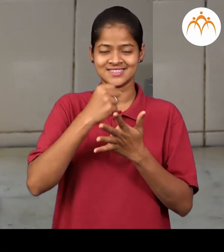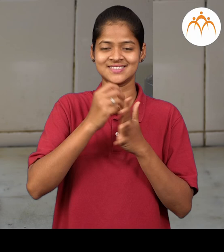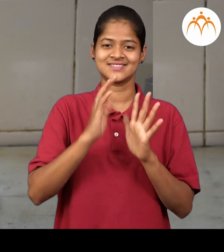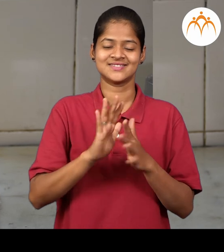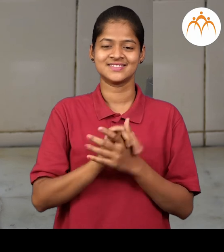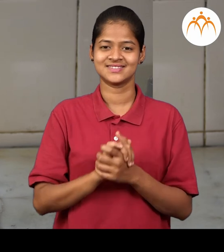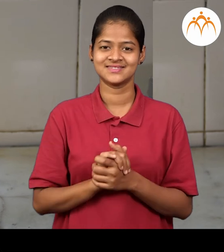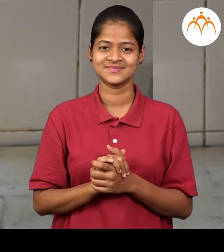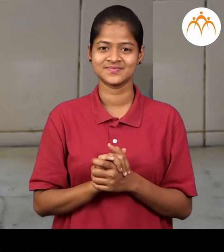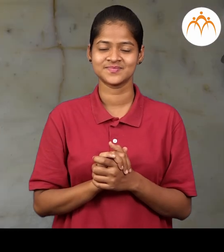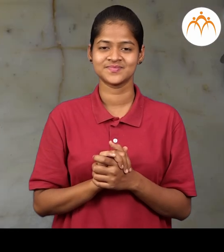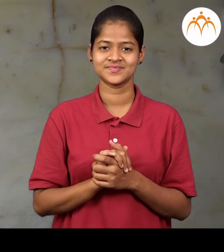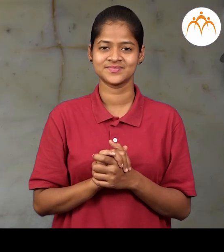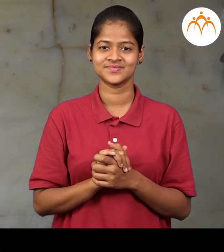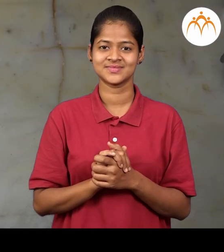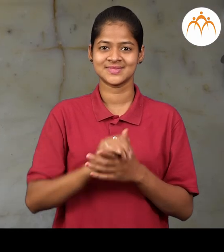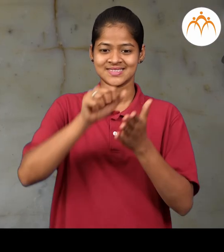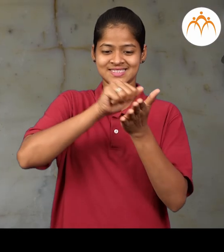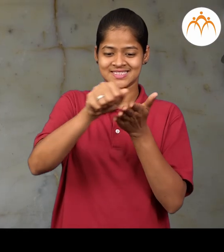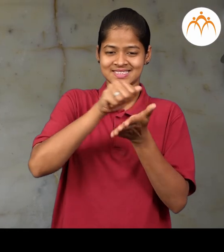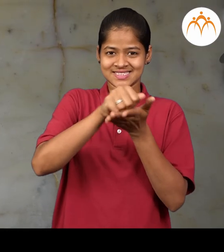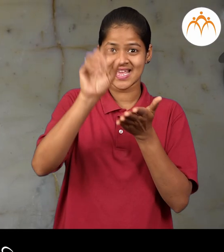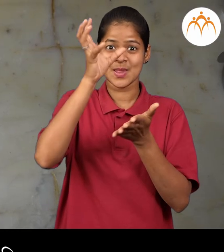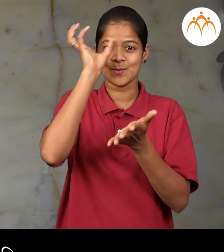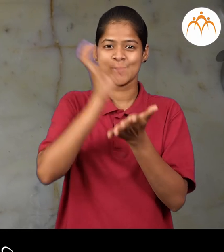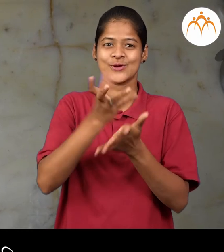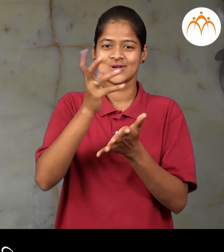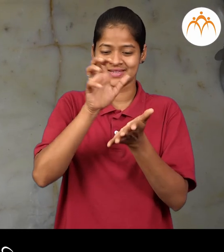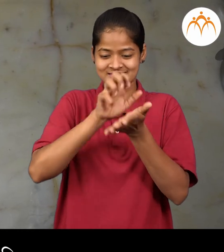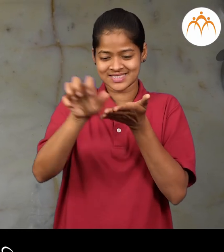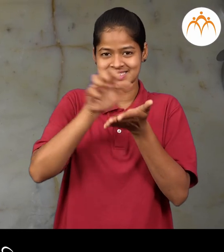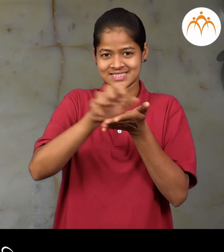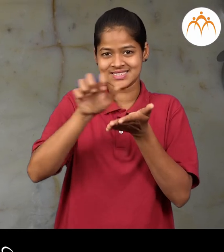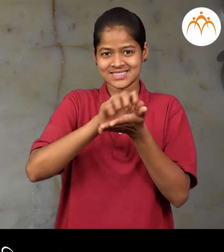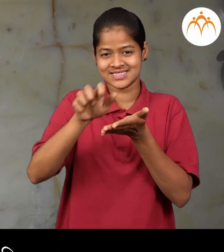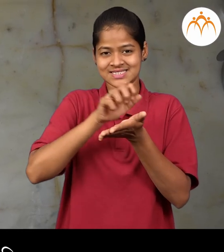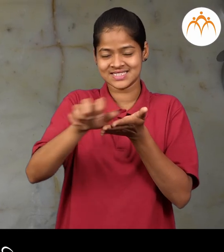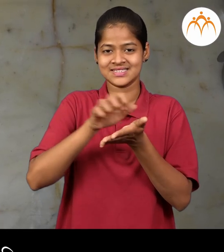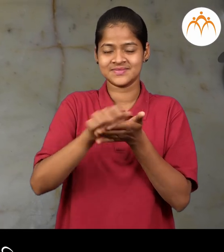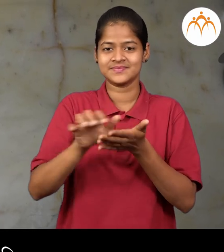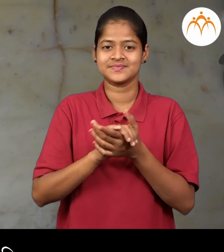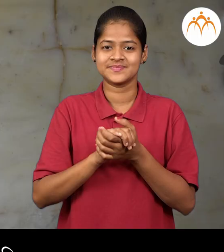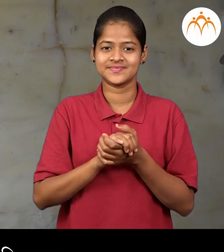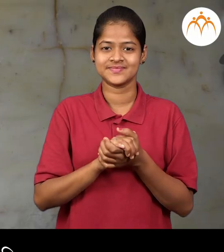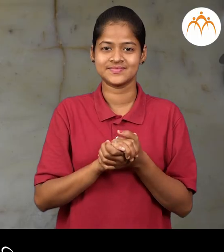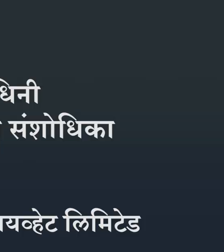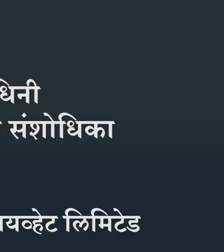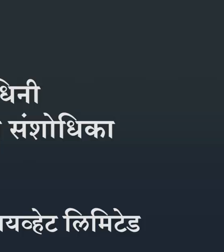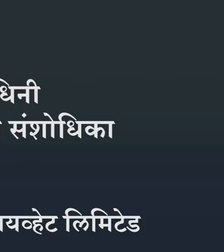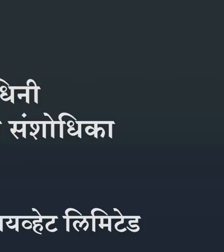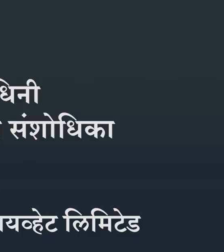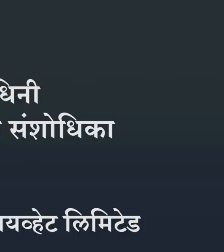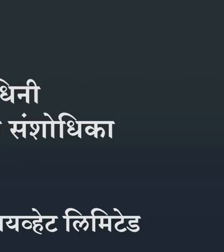किसनी किसनी वर खोबरे किस्तात किसनी